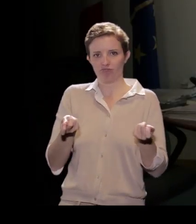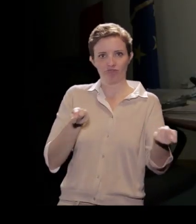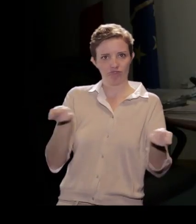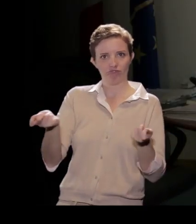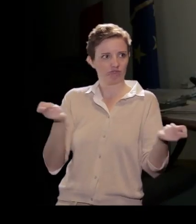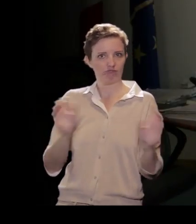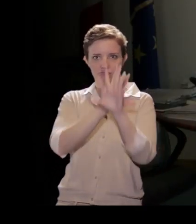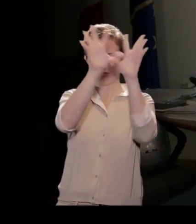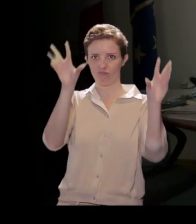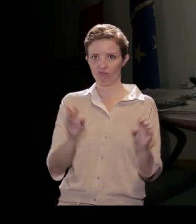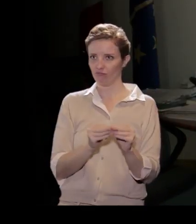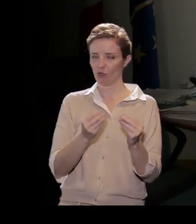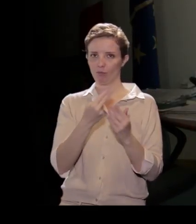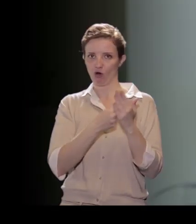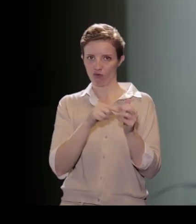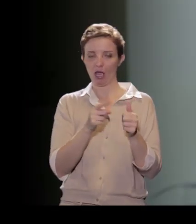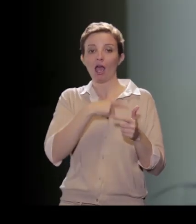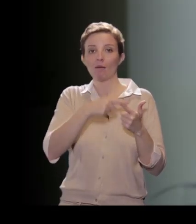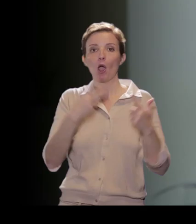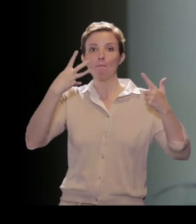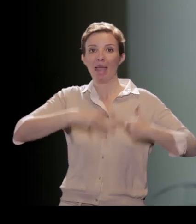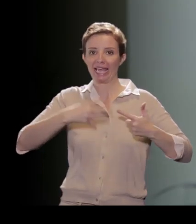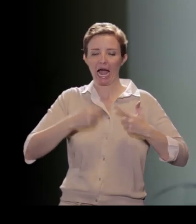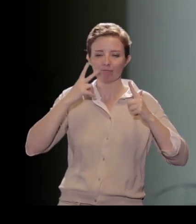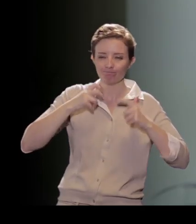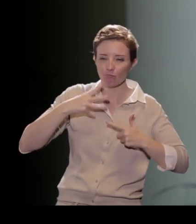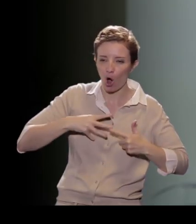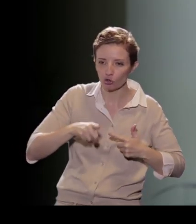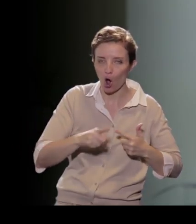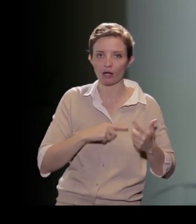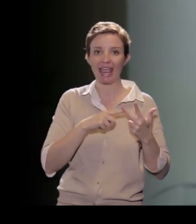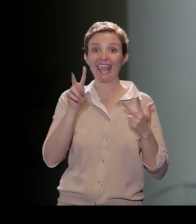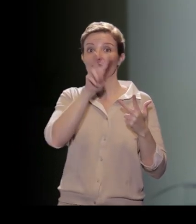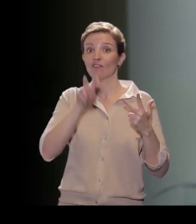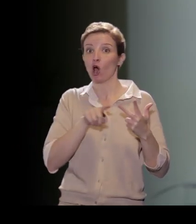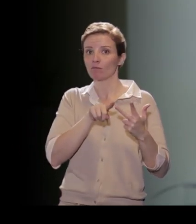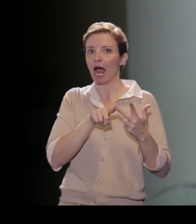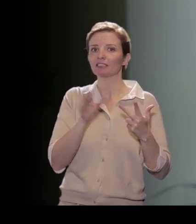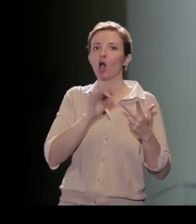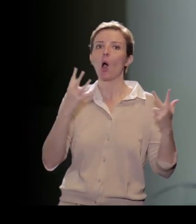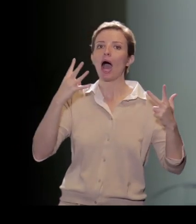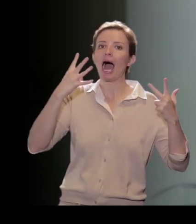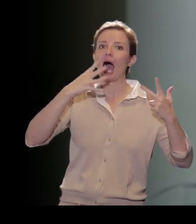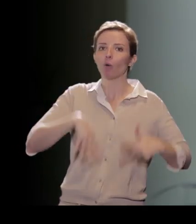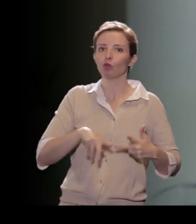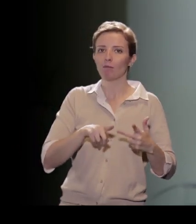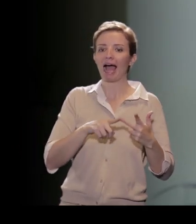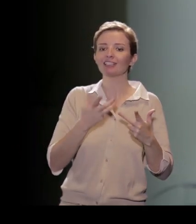prodotto, l'ingegnere meccanico che ha studiato i motori, l'ingegnere informatico o automatico che ha gestito i sistemi di controllo,